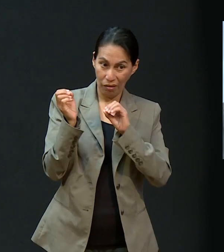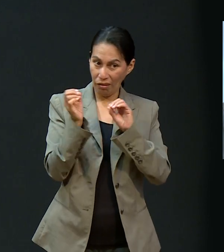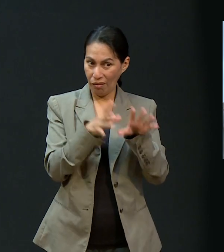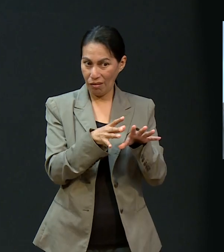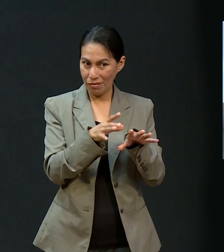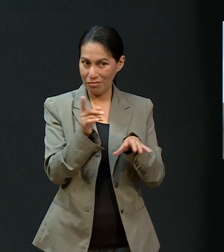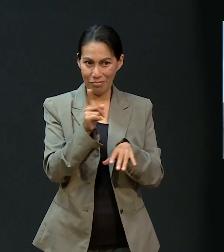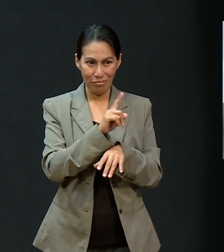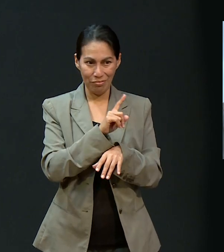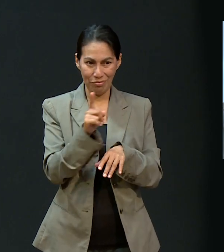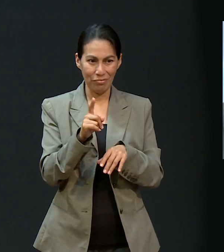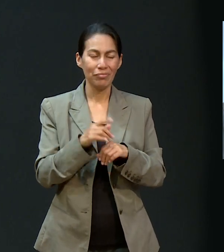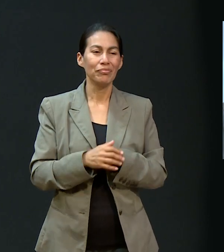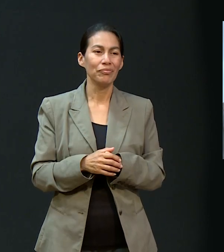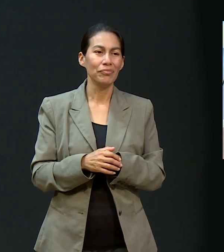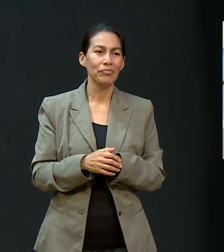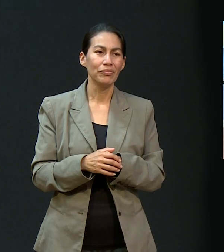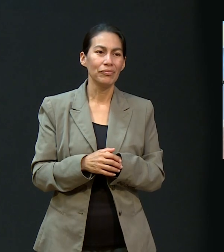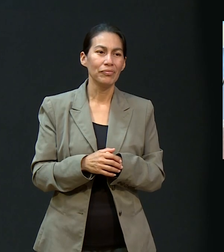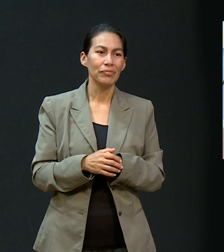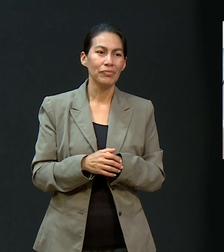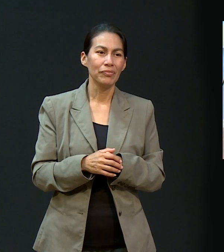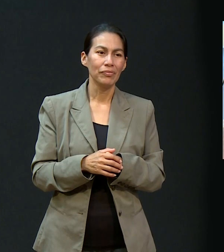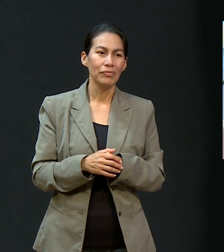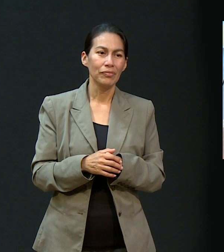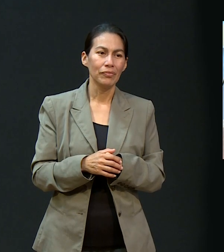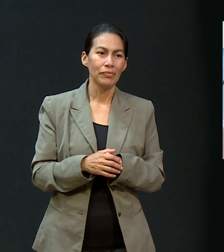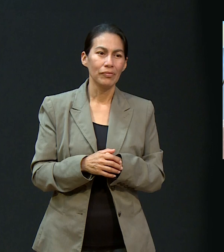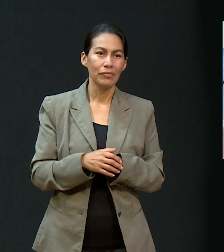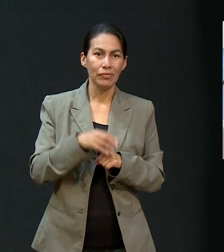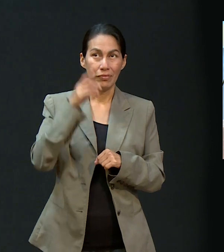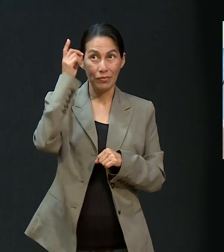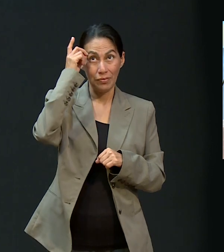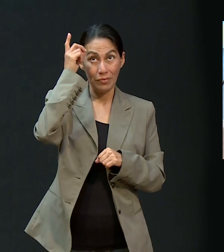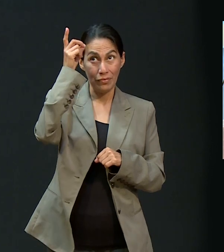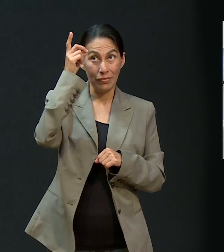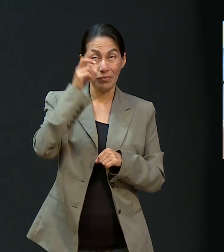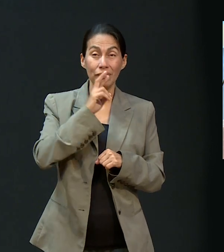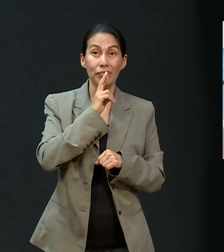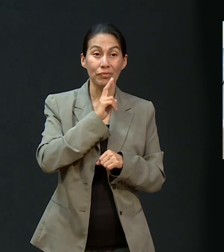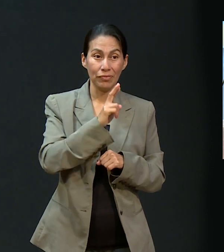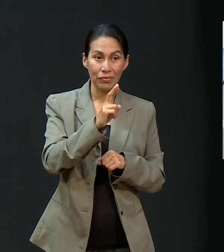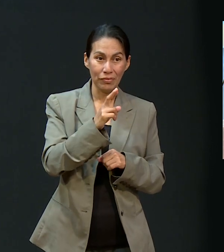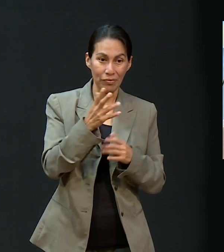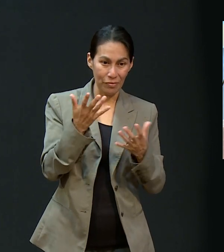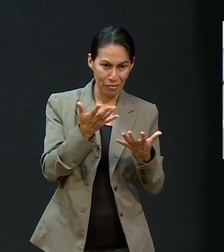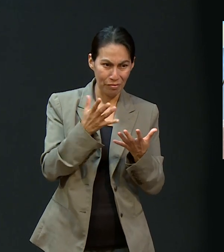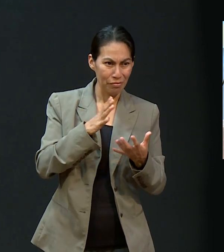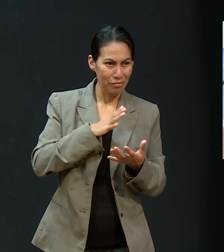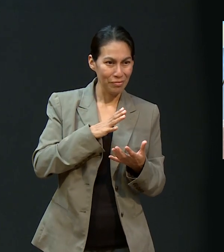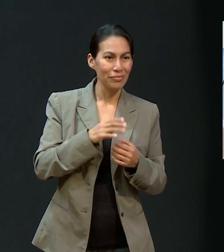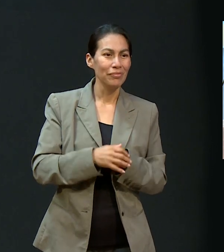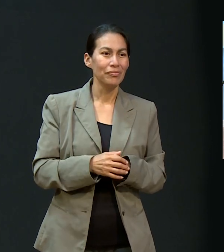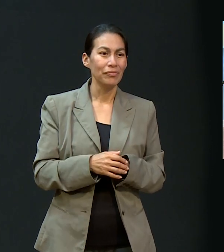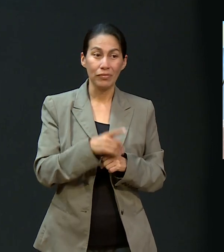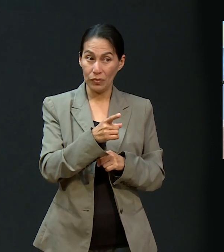Dios no te dejó, digámoslo, en el vacío, sino que dio respuesta.